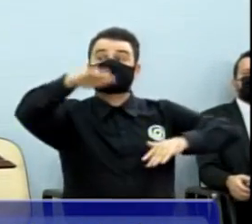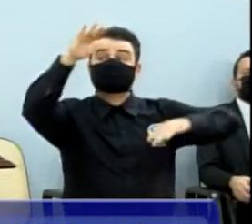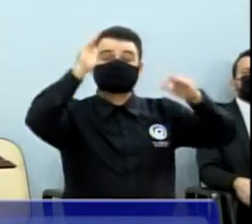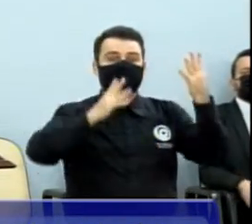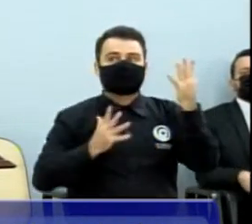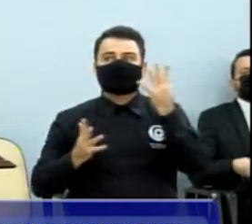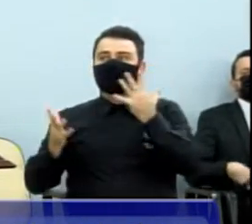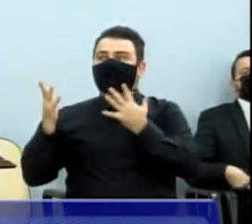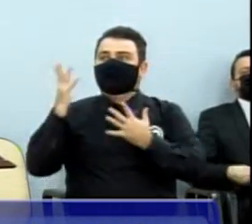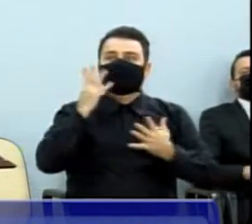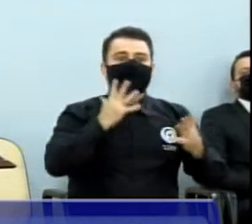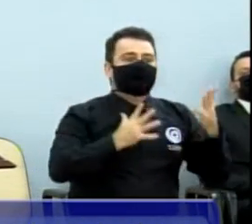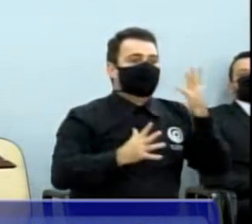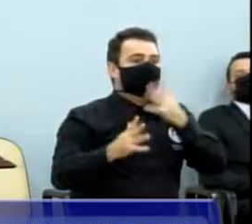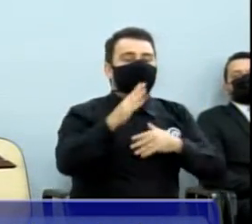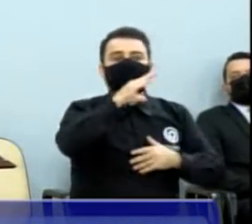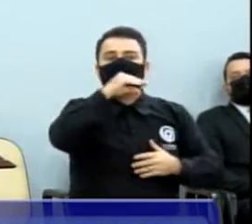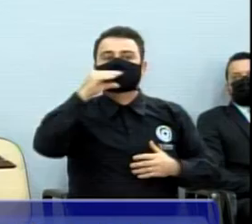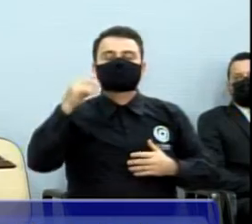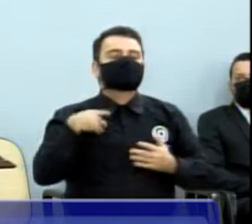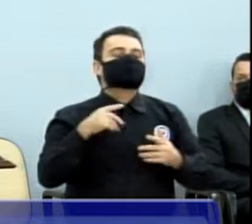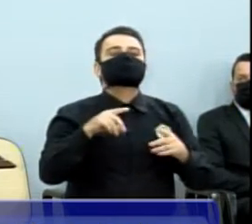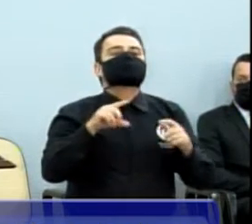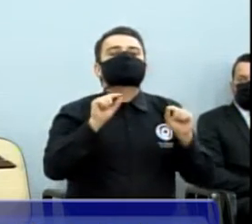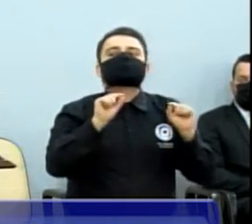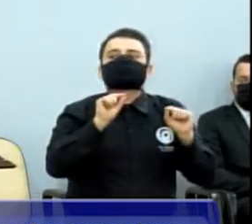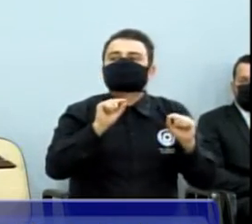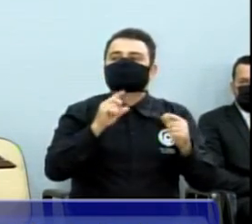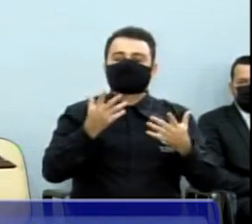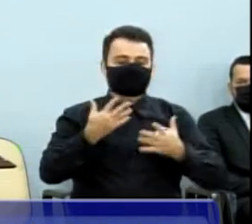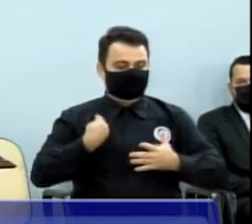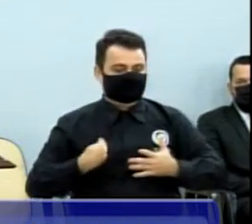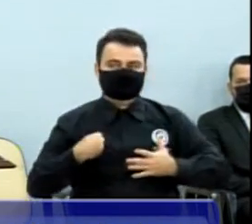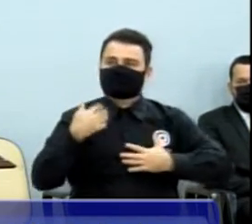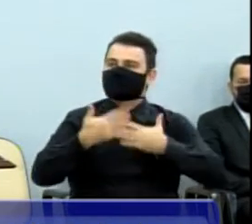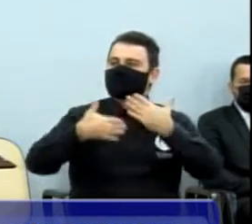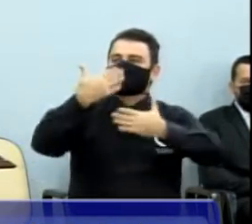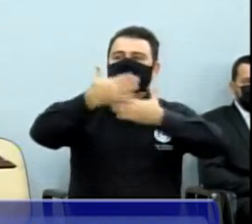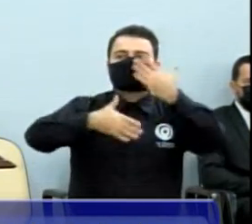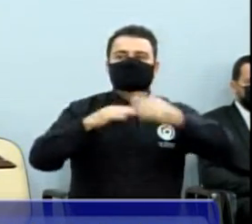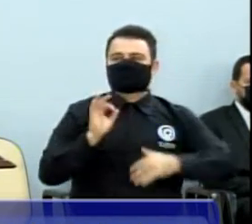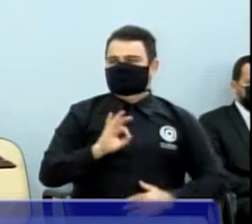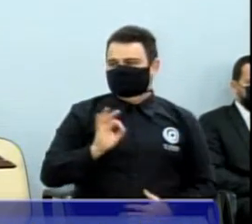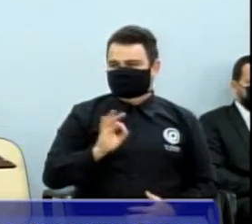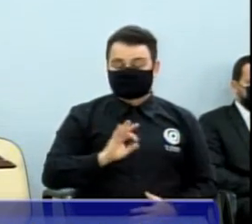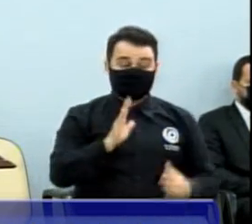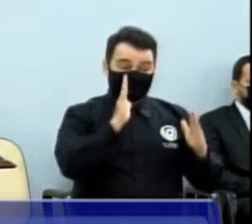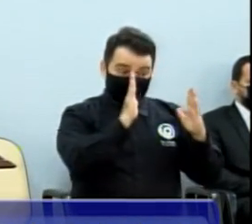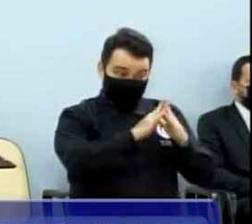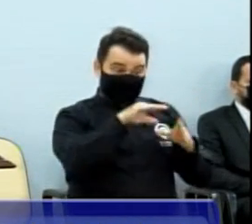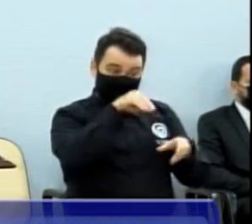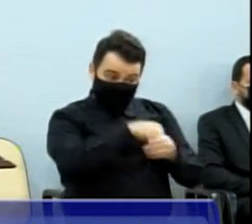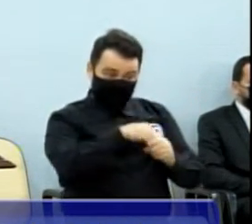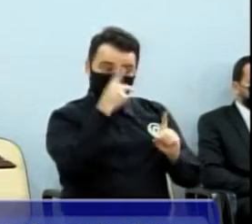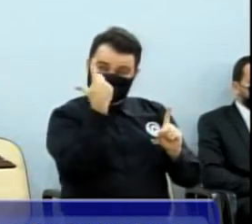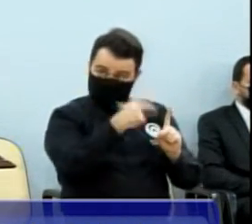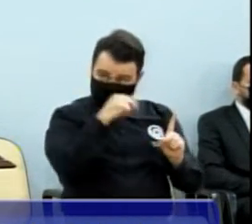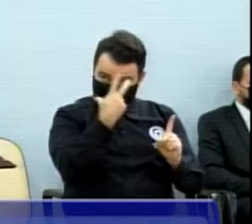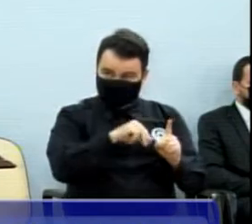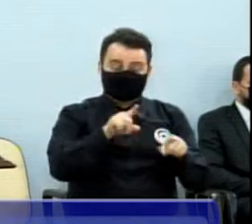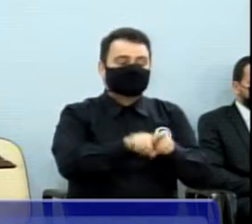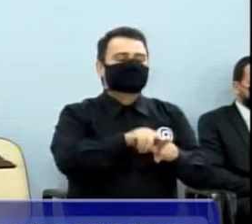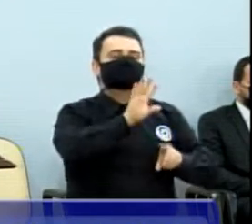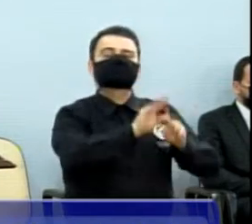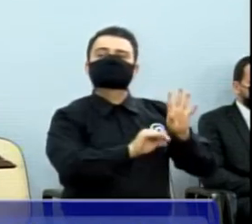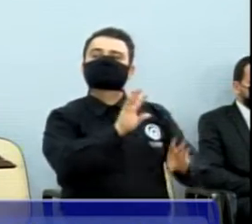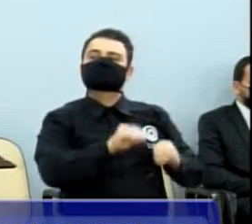adultos inseguros que não vão conseguir avançar nas suas vidas. E a violência doméstica, assim como o abuso sexual, faz com